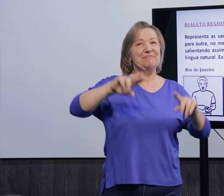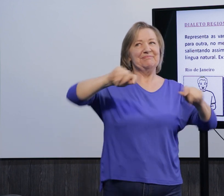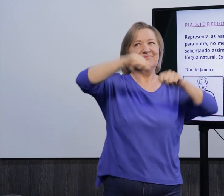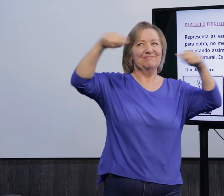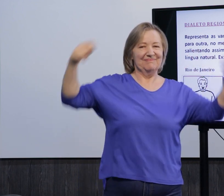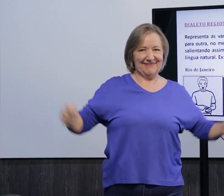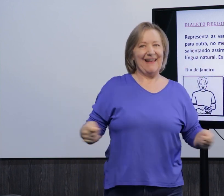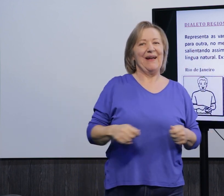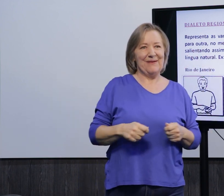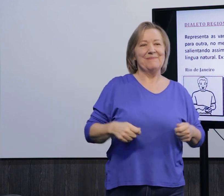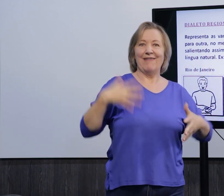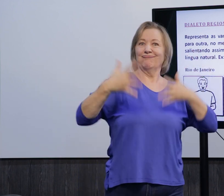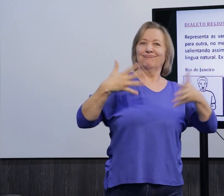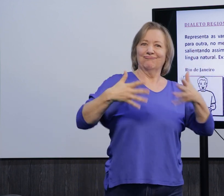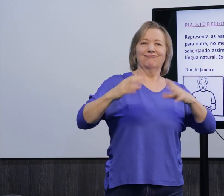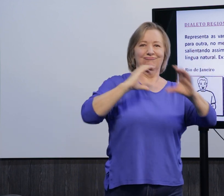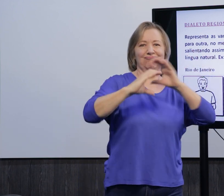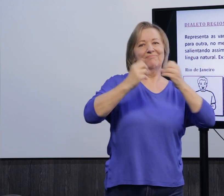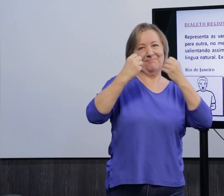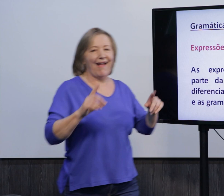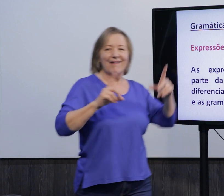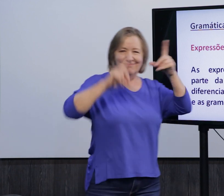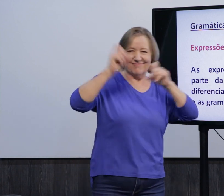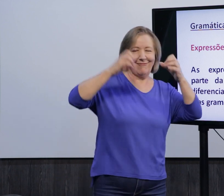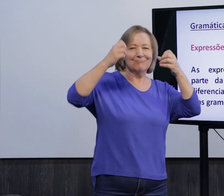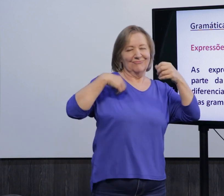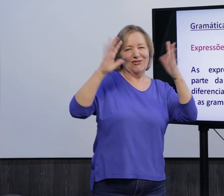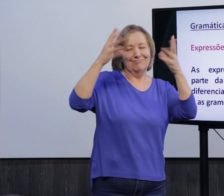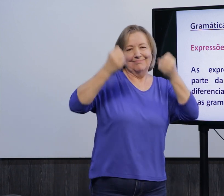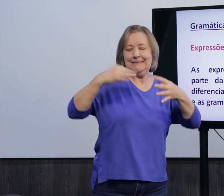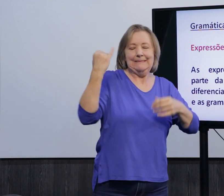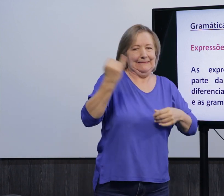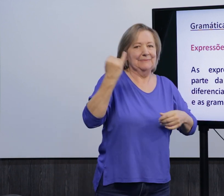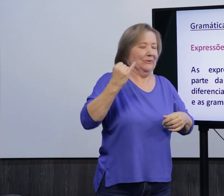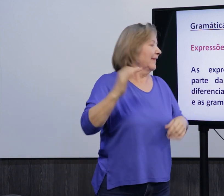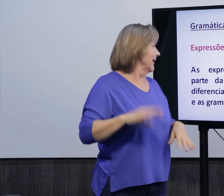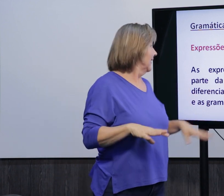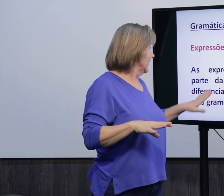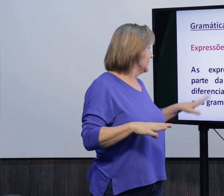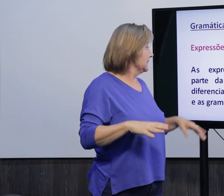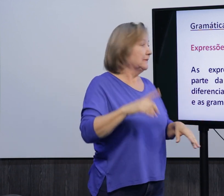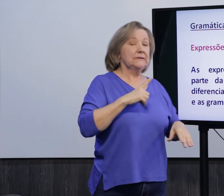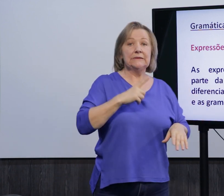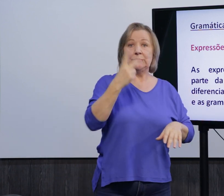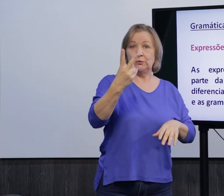né, é importante saber essa questão, né, do regionalismo, pra que possa fazer as interpretações. Né, a expressão